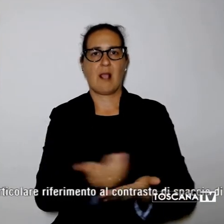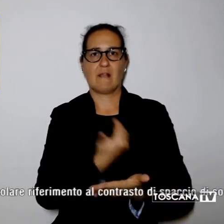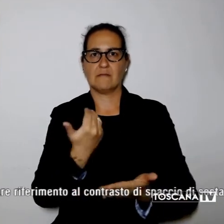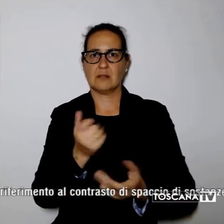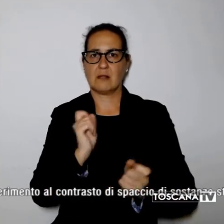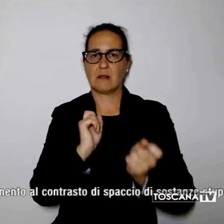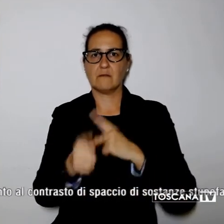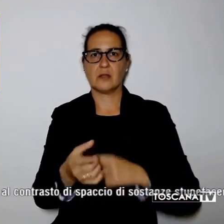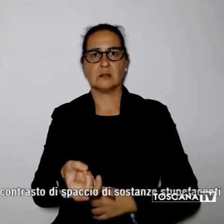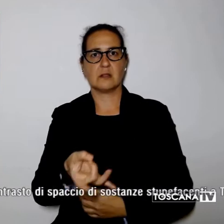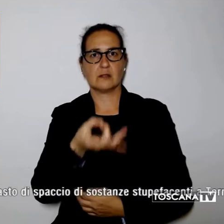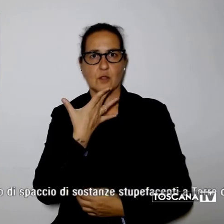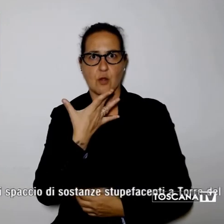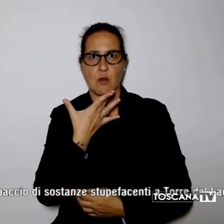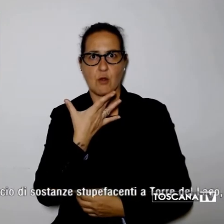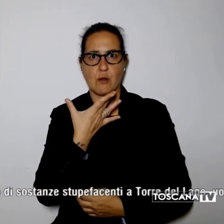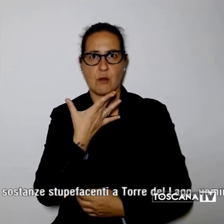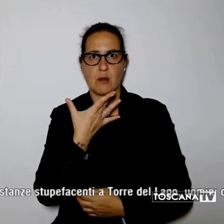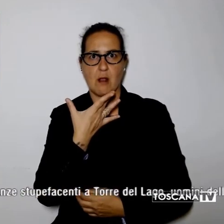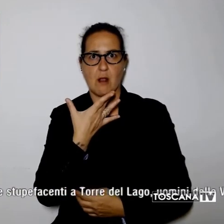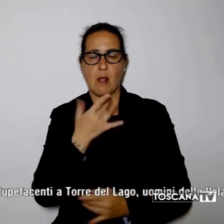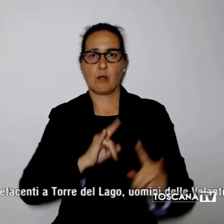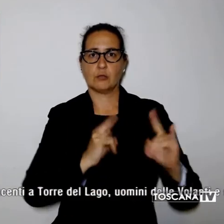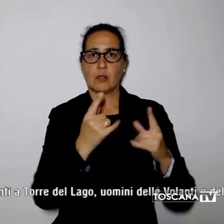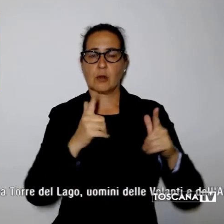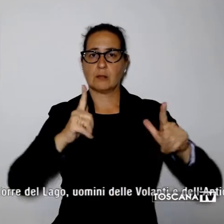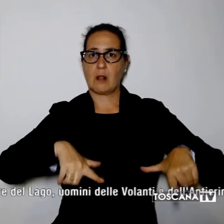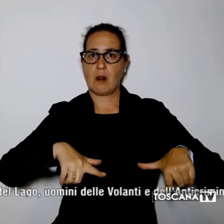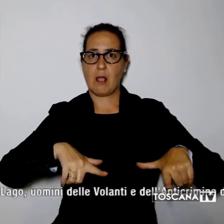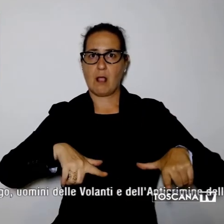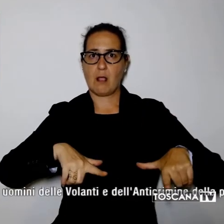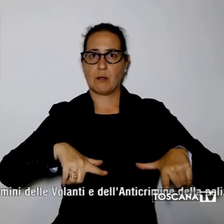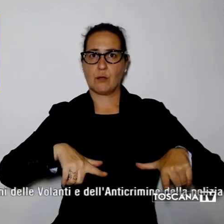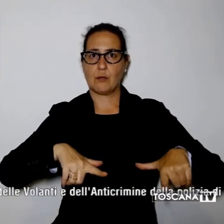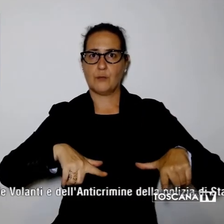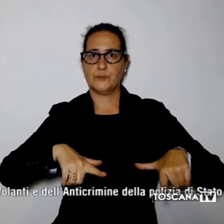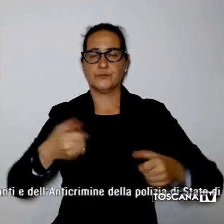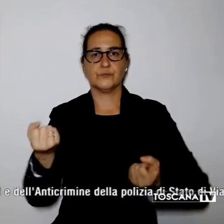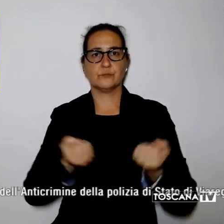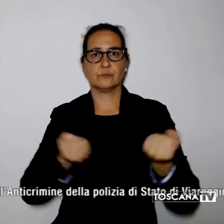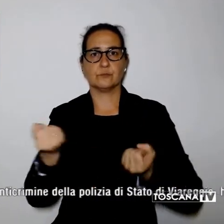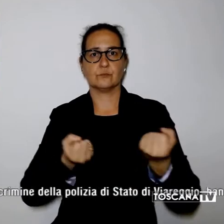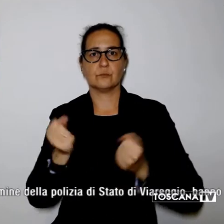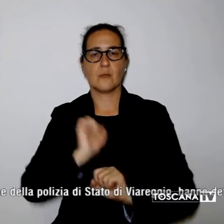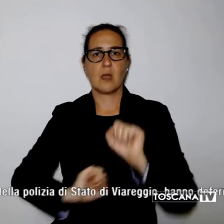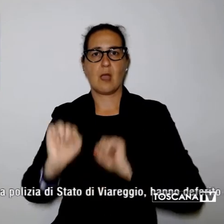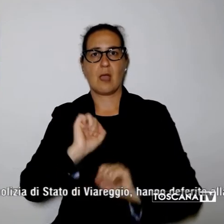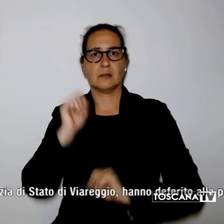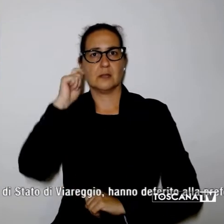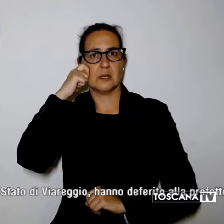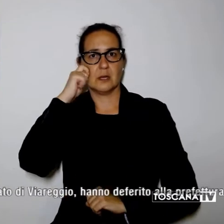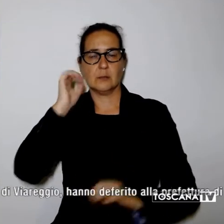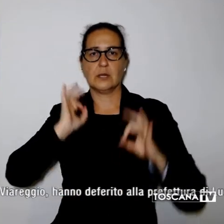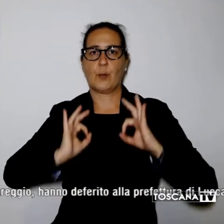stupefacenti a Torre del Lago uomini delle volanti e dell'anticrimine della Polizia di Stato di